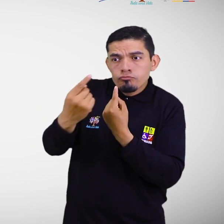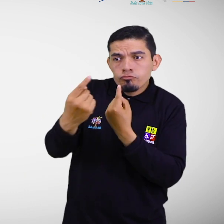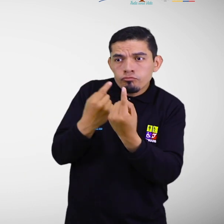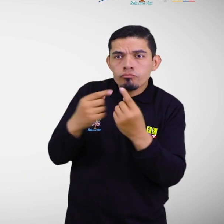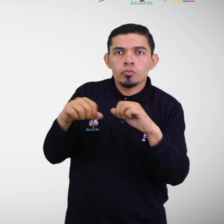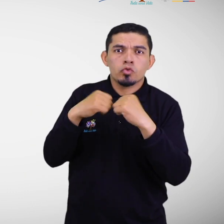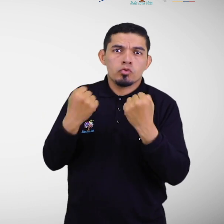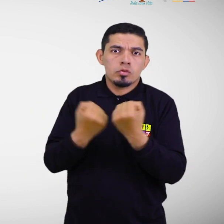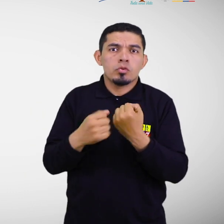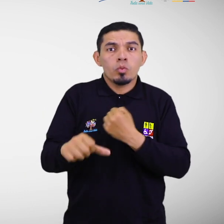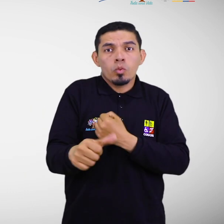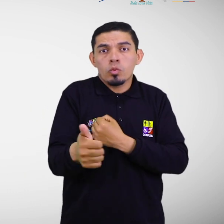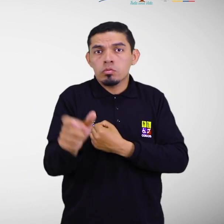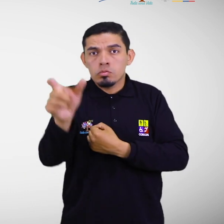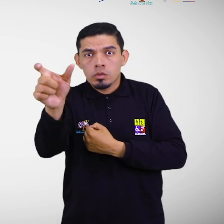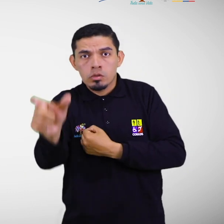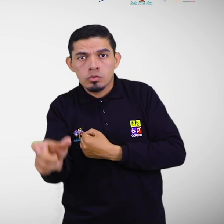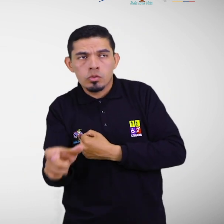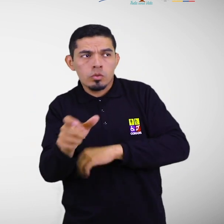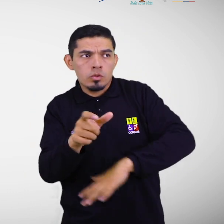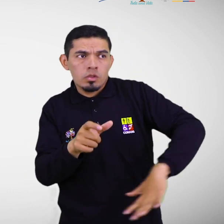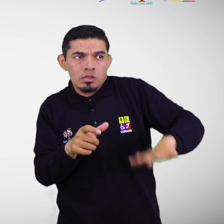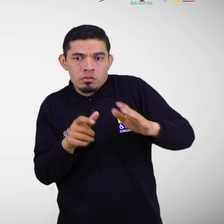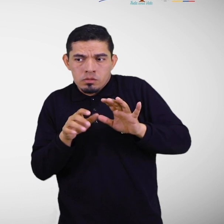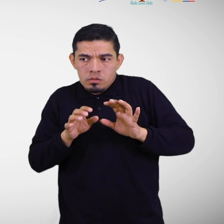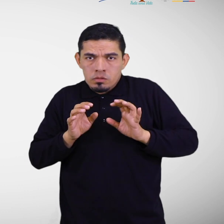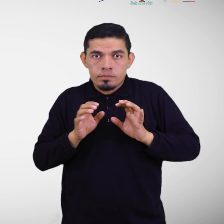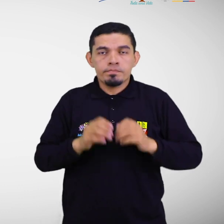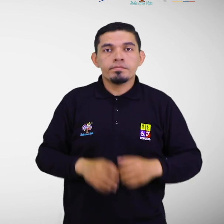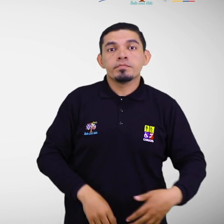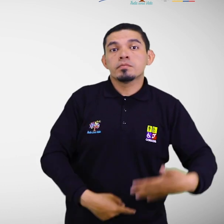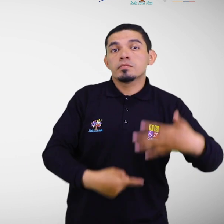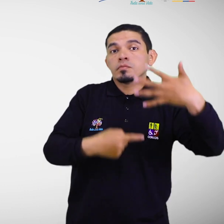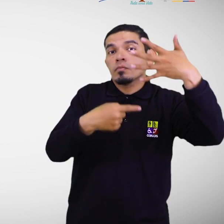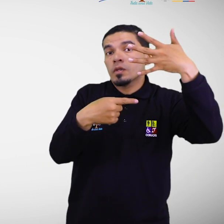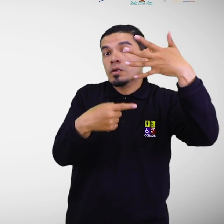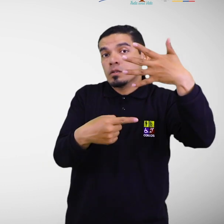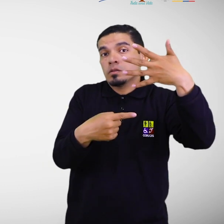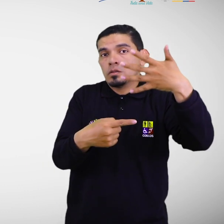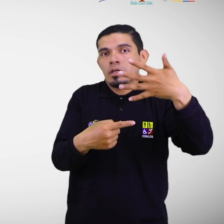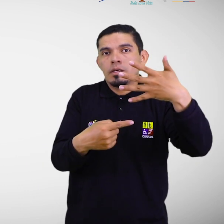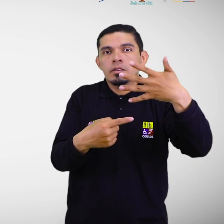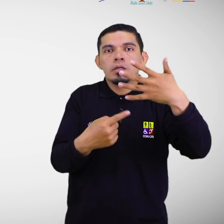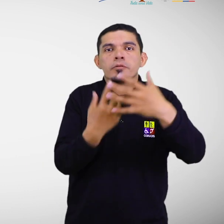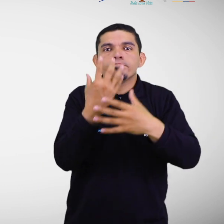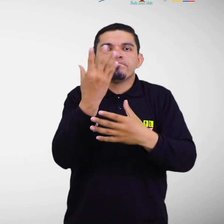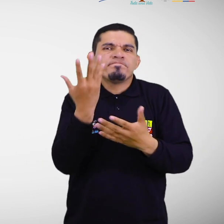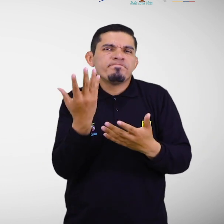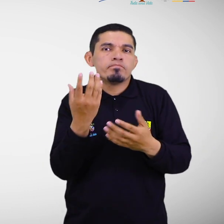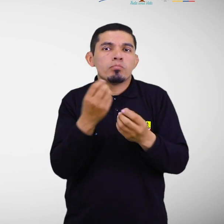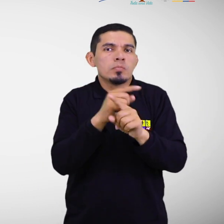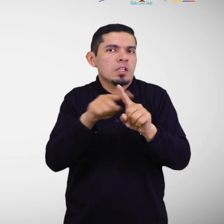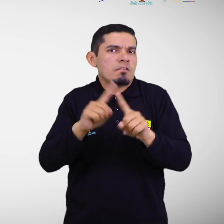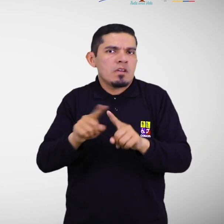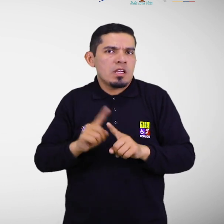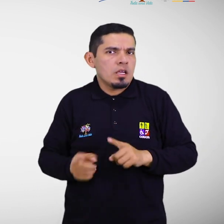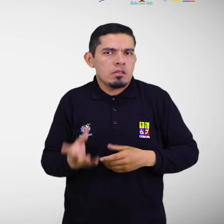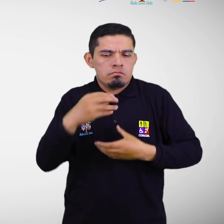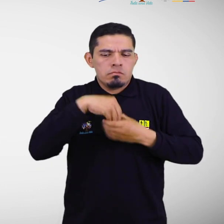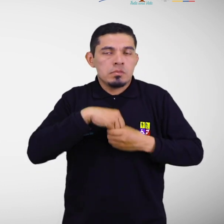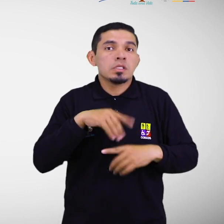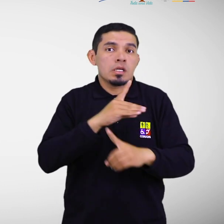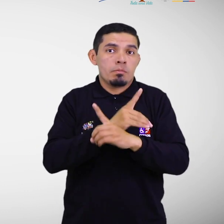social con las demás personas y con el entorno. 6. Discapacidad múltiple. Es la presencia de dos o más